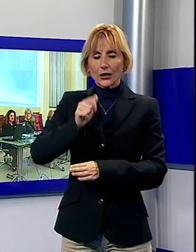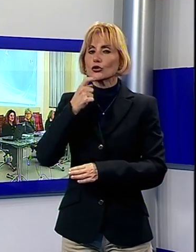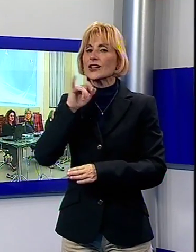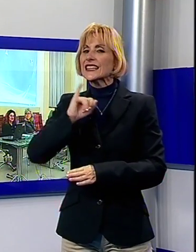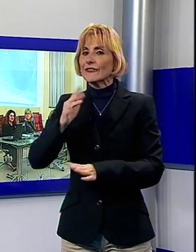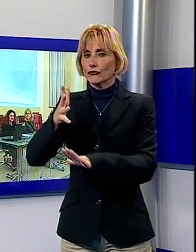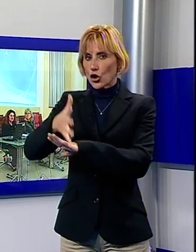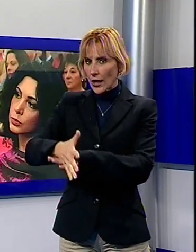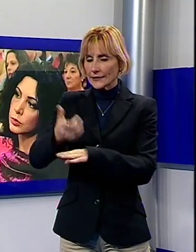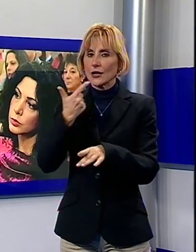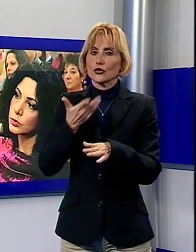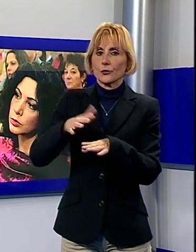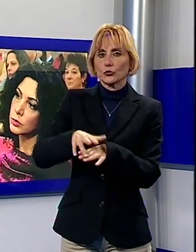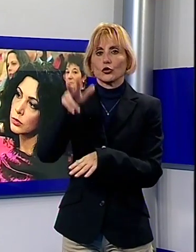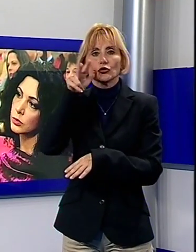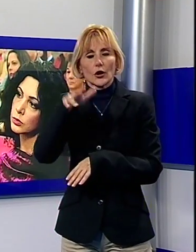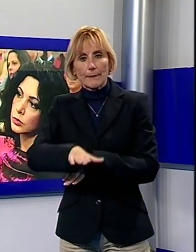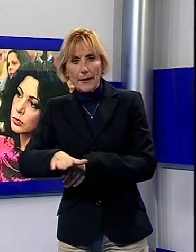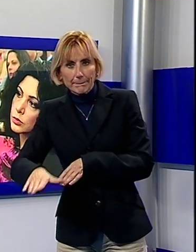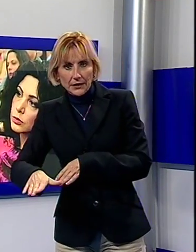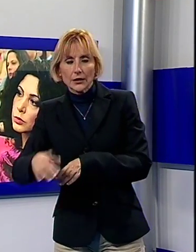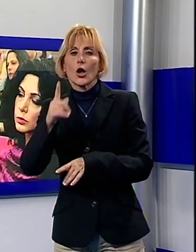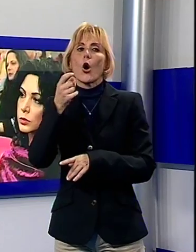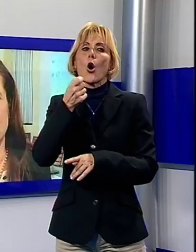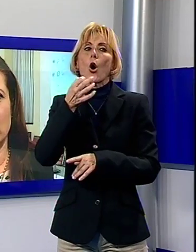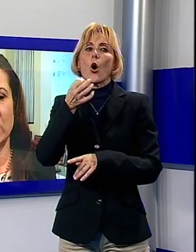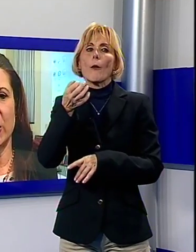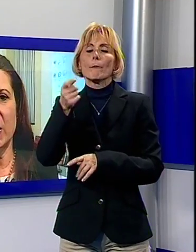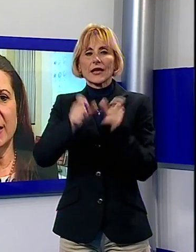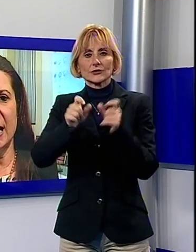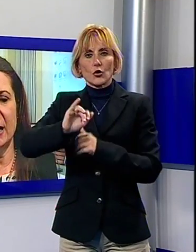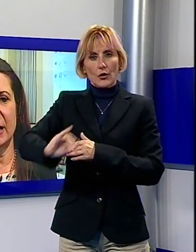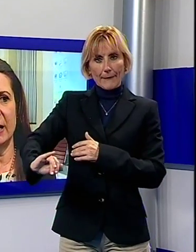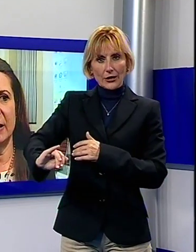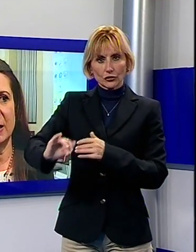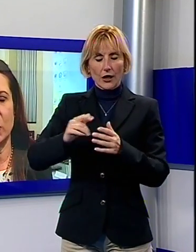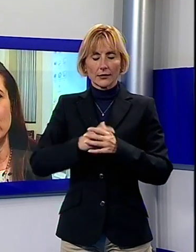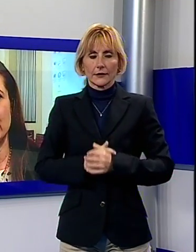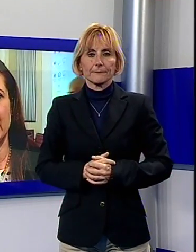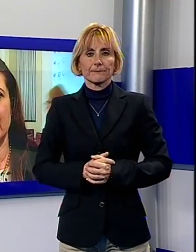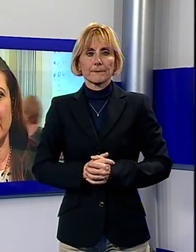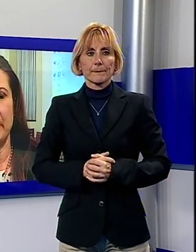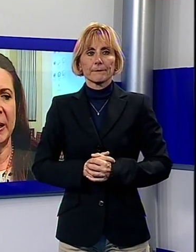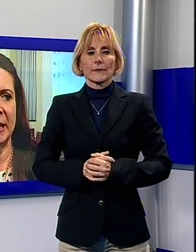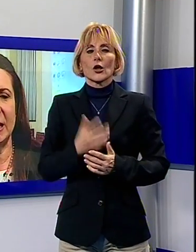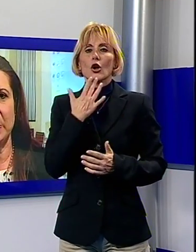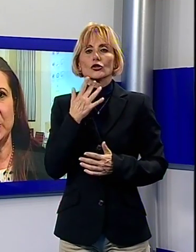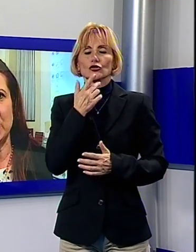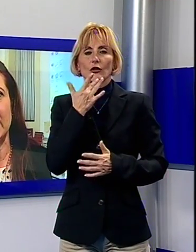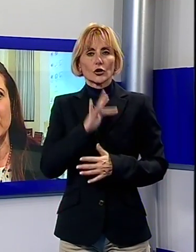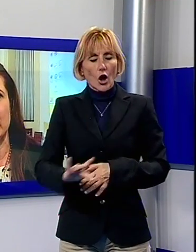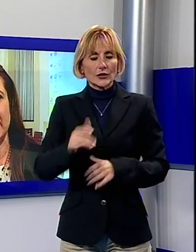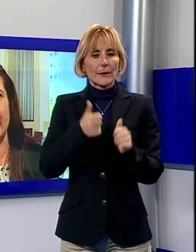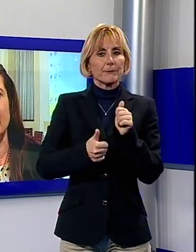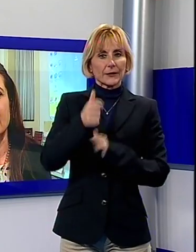in particolare donne, bambini e persone discriminate. Gli ultimi dati del codice rosa sono circa, a partire dal 1